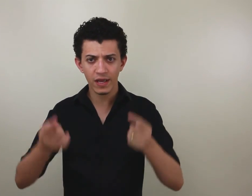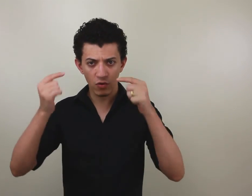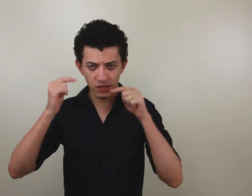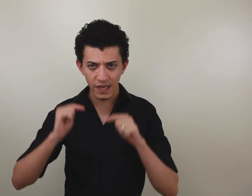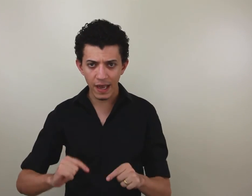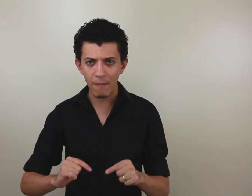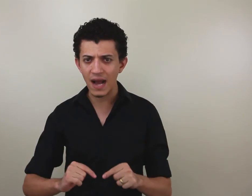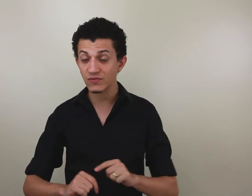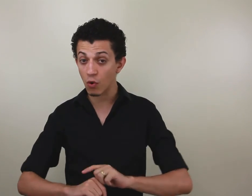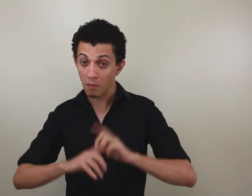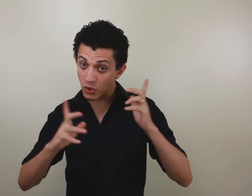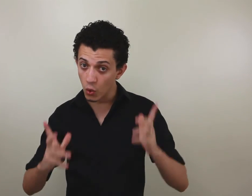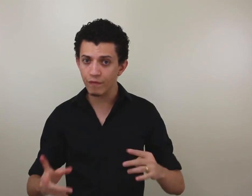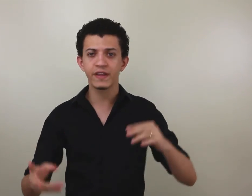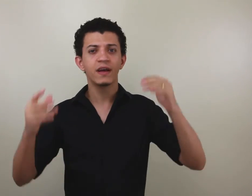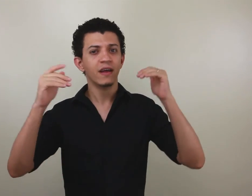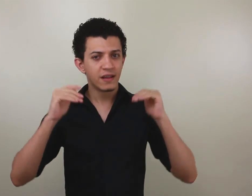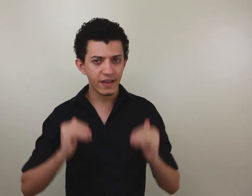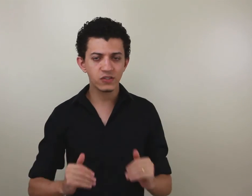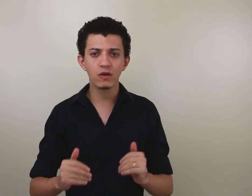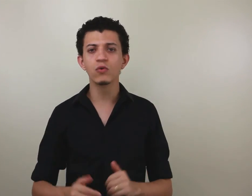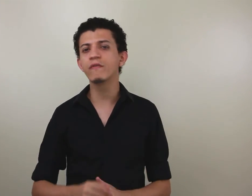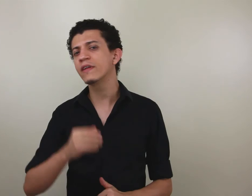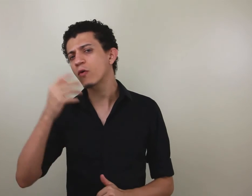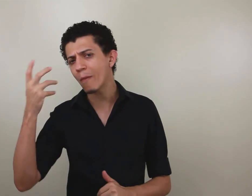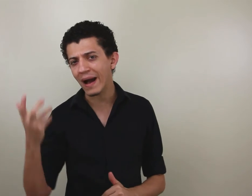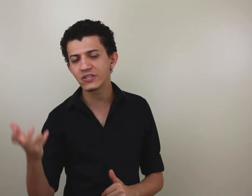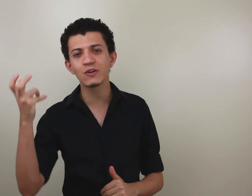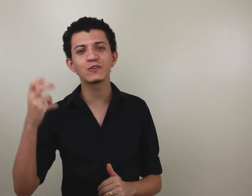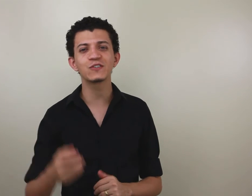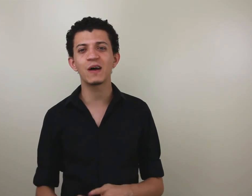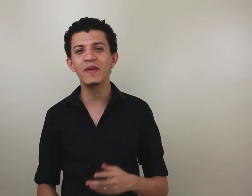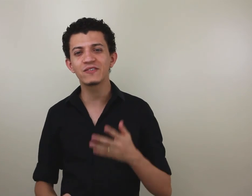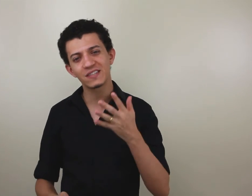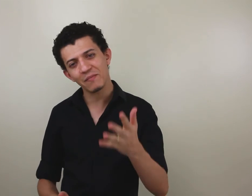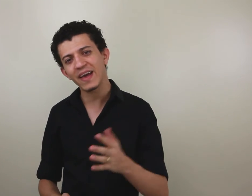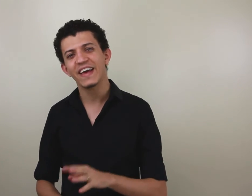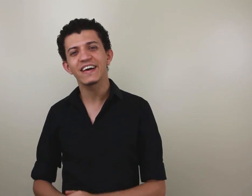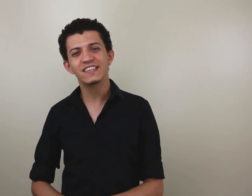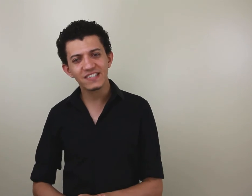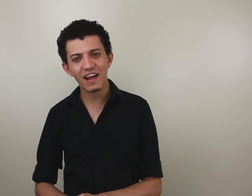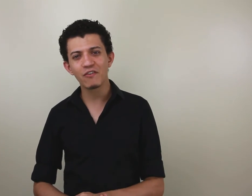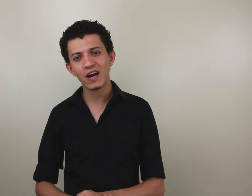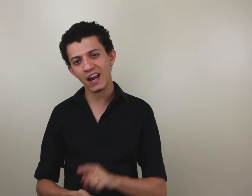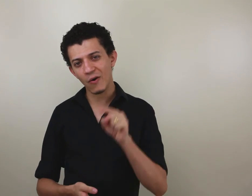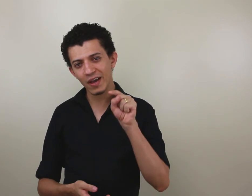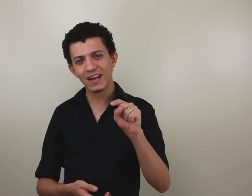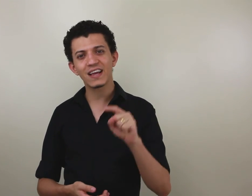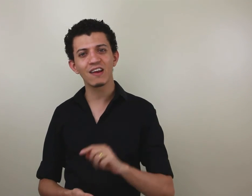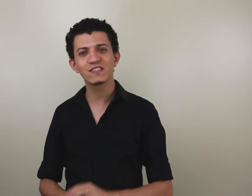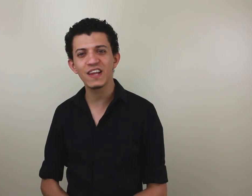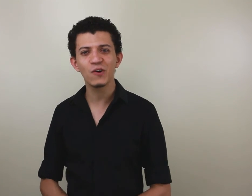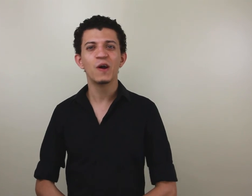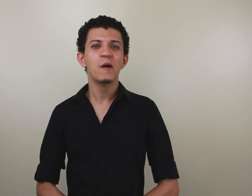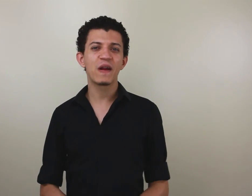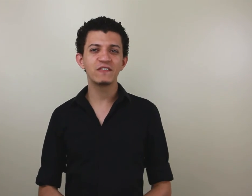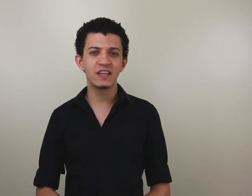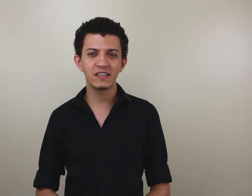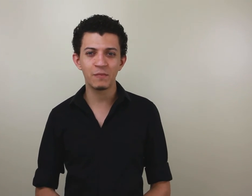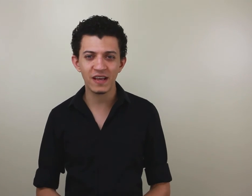clique em gostei aqui abaixo com alguma dúvida, deixe sua dúvida, compartilhe com seus amigos e também se inscreva no canal e clique lá no sininho para você receber